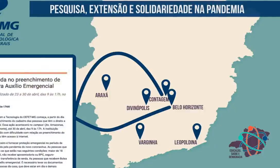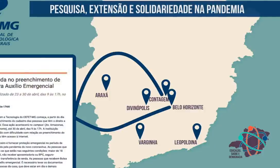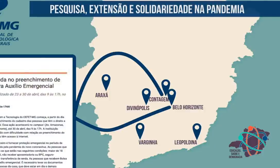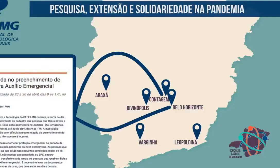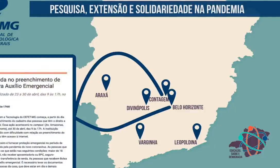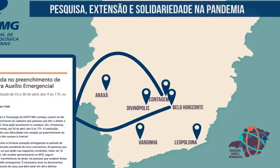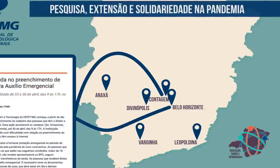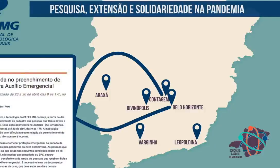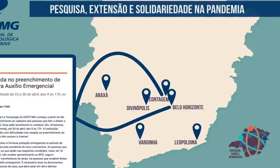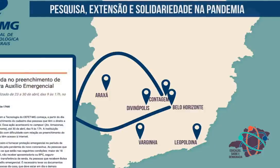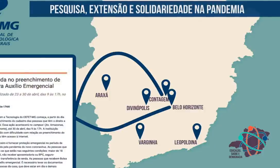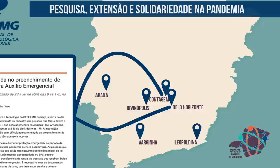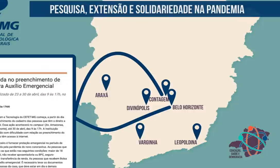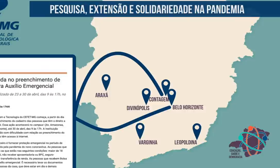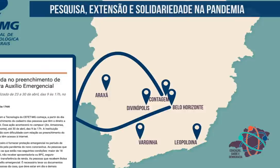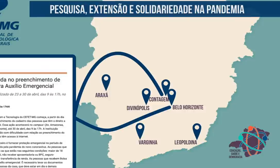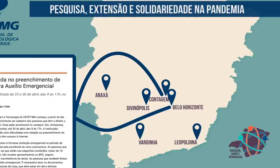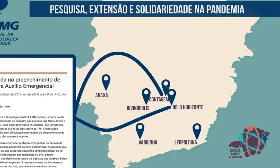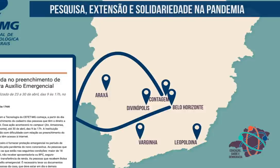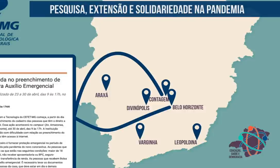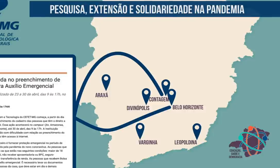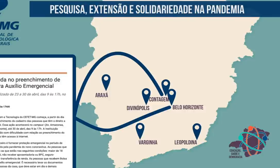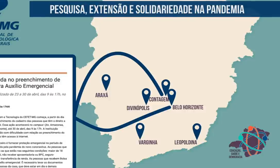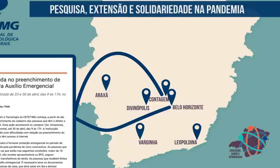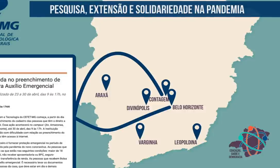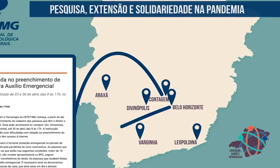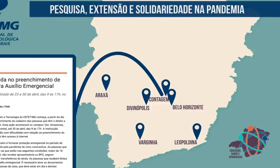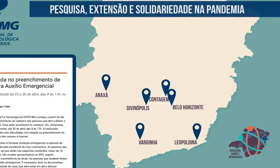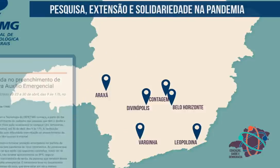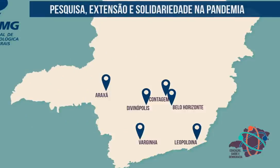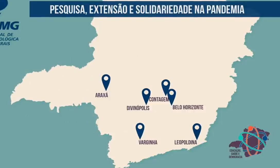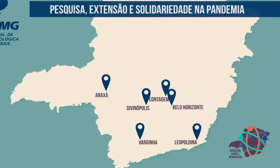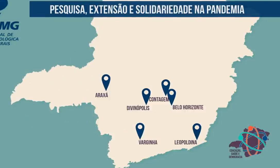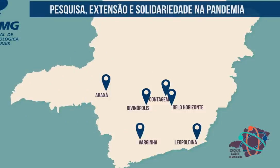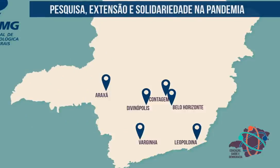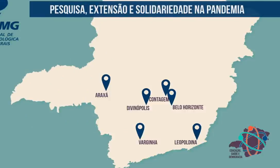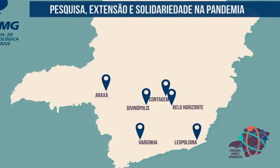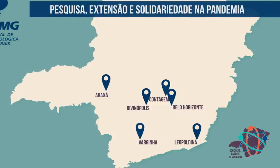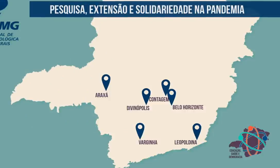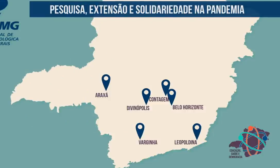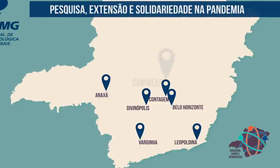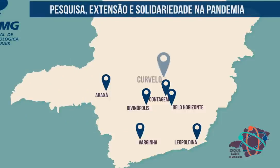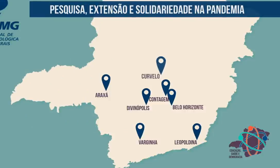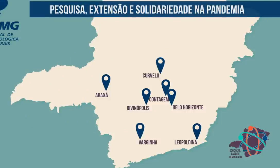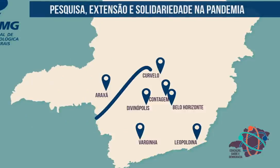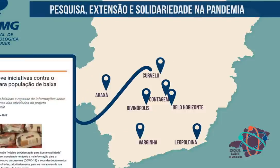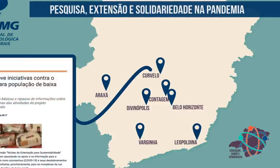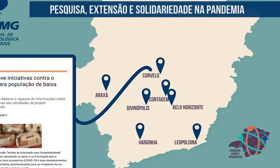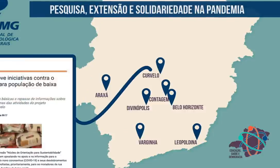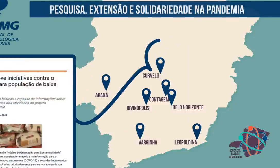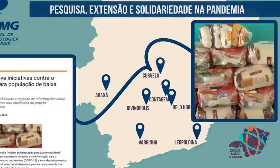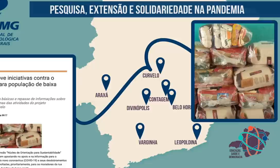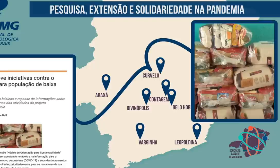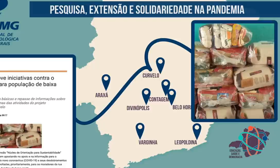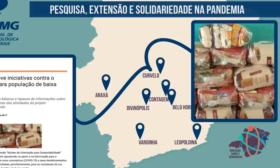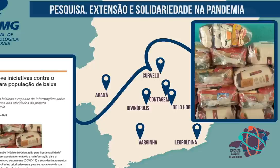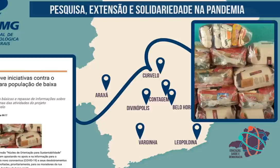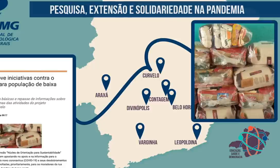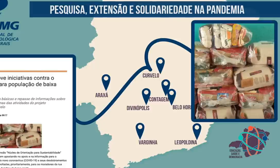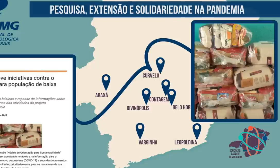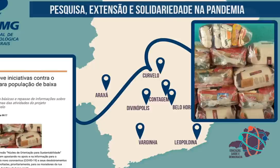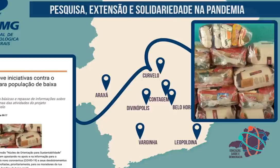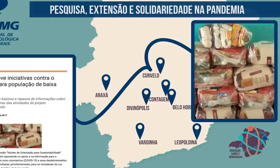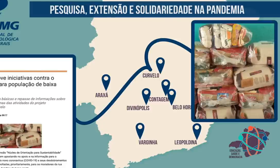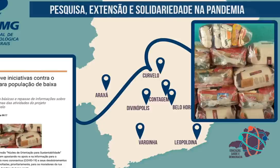internet no preenchimento do formulário para o auxílio emergencial. O projeto NOS de Curvelo distribui cestas